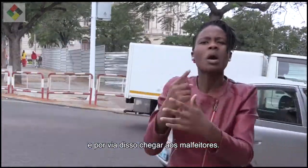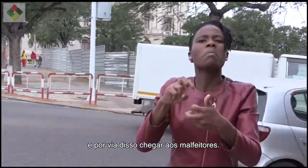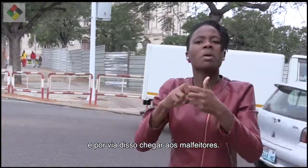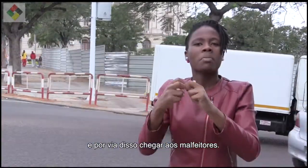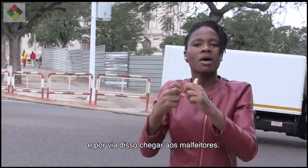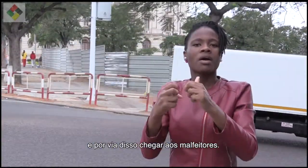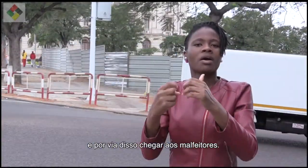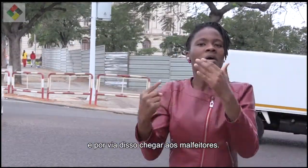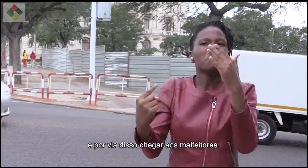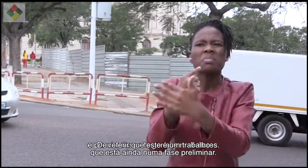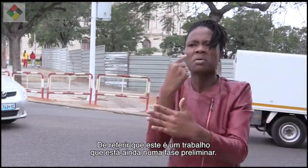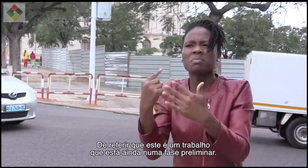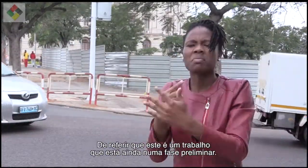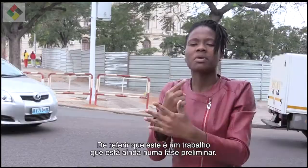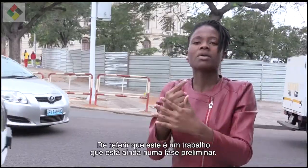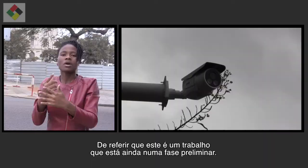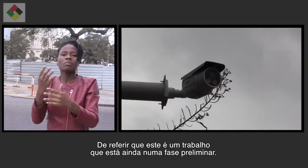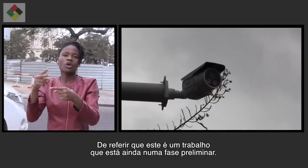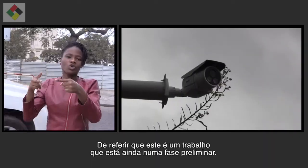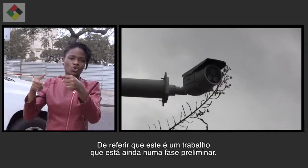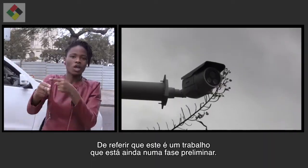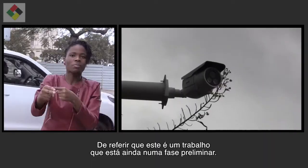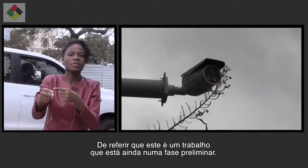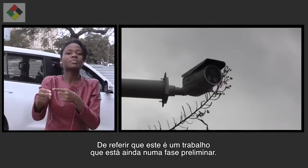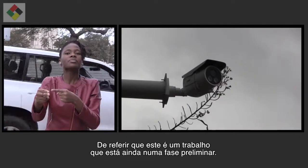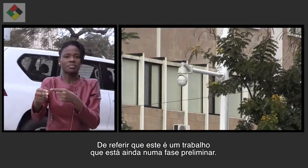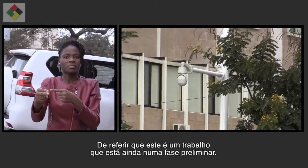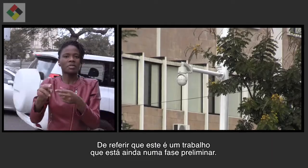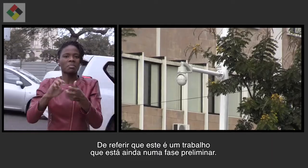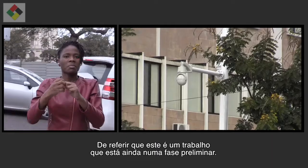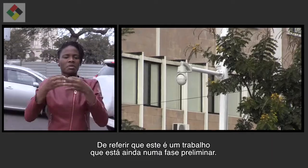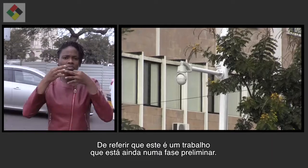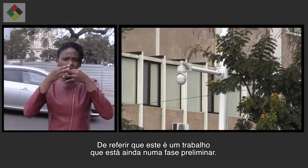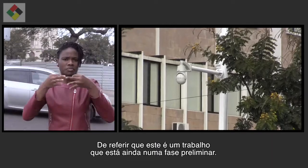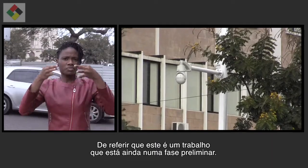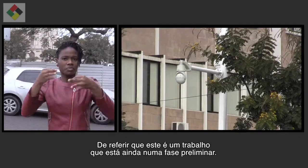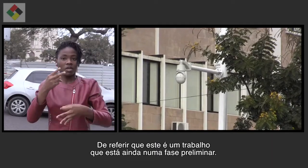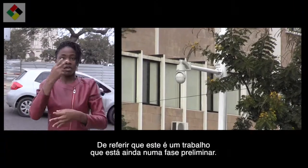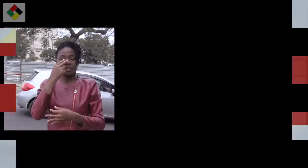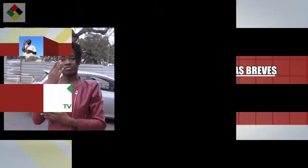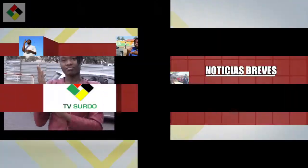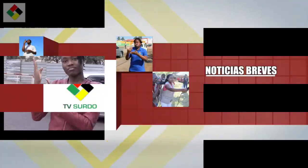aos malfeitores. De referir que este é um trabalho que está ainda numa fase preliminar.